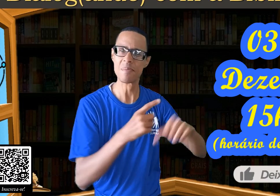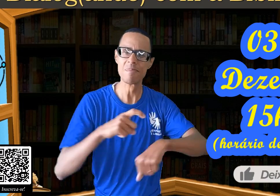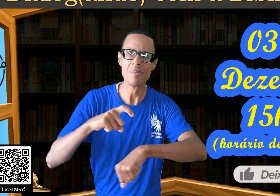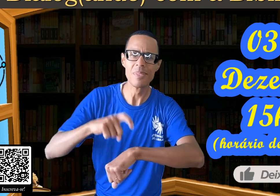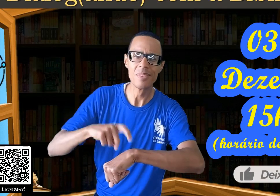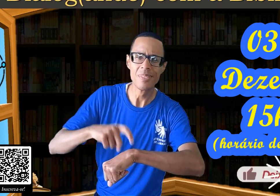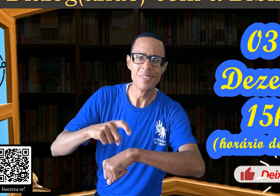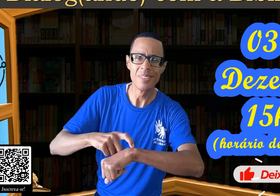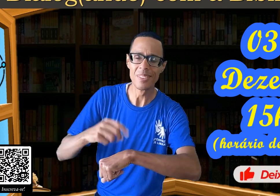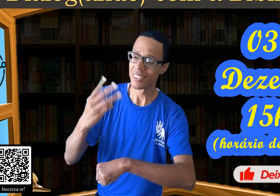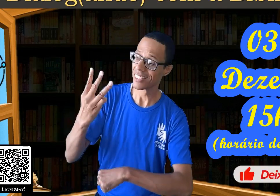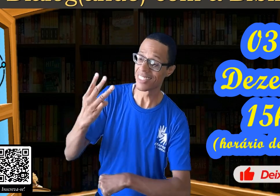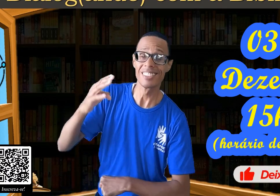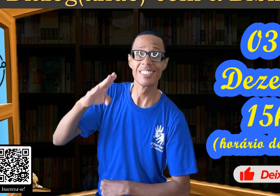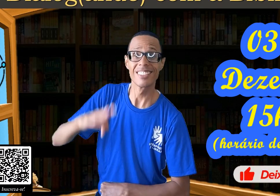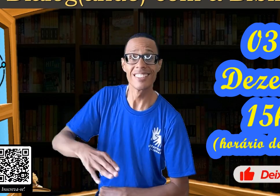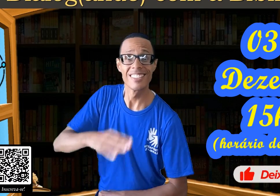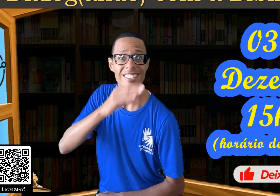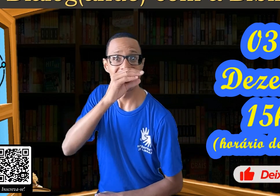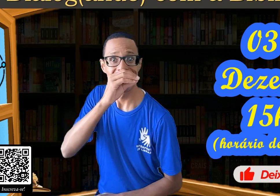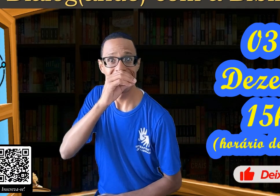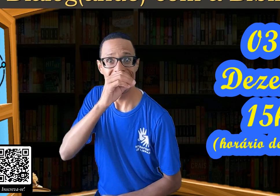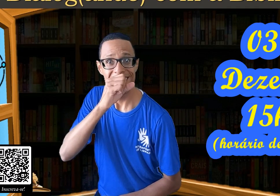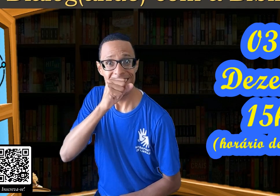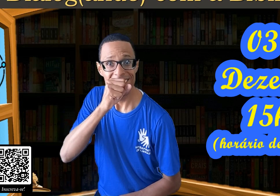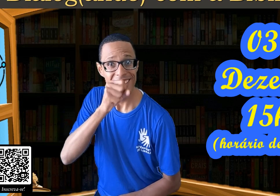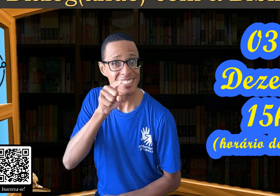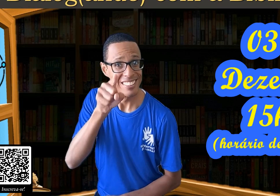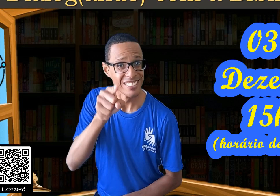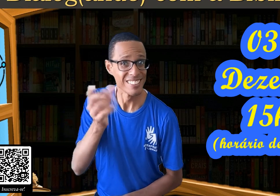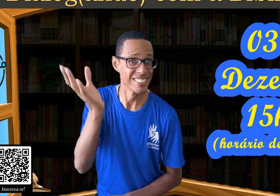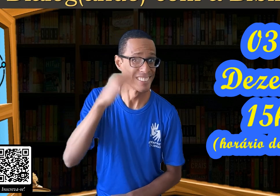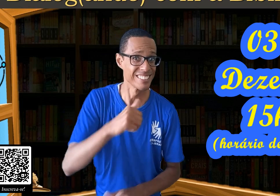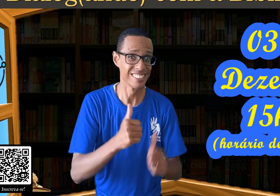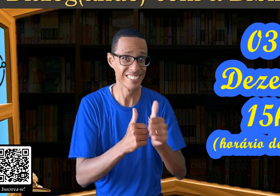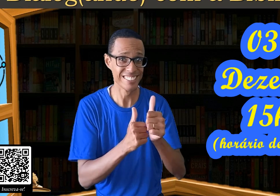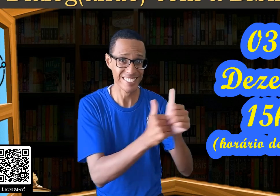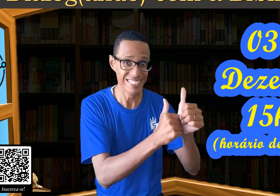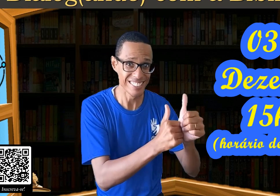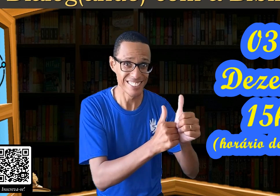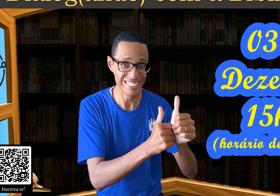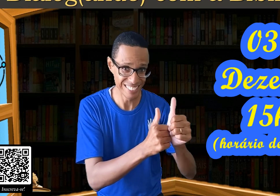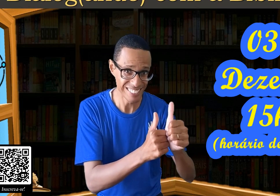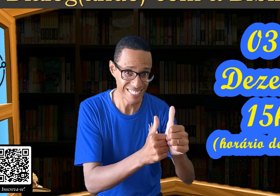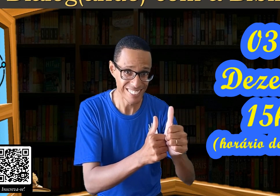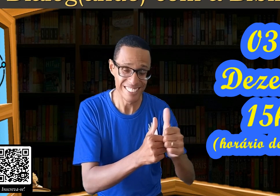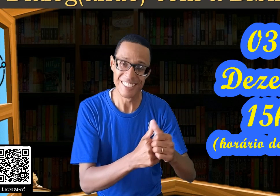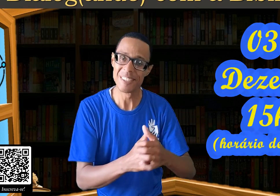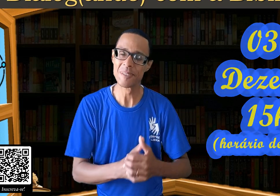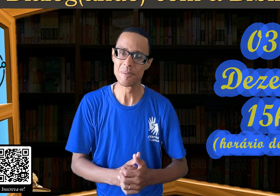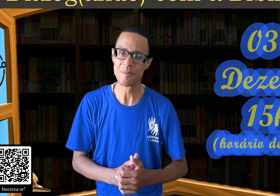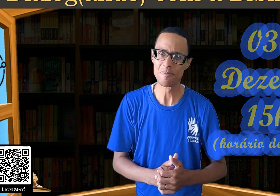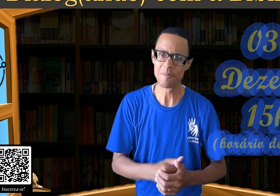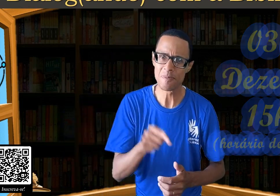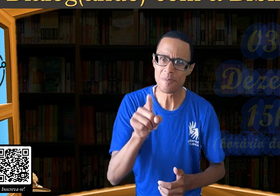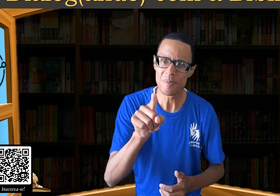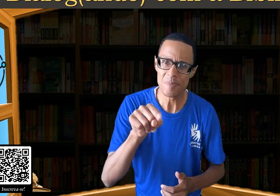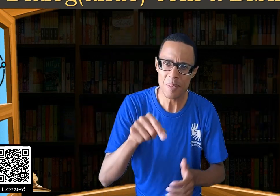marcado. Será no sábado, às 15 horas. Vai perder? Se está